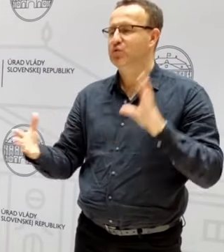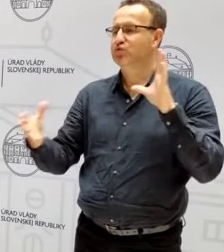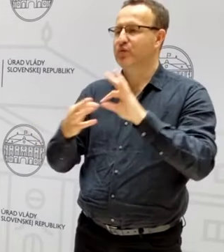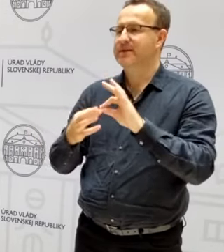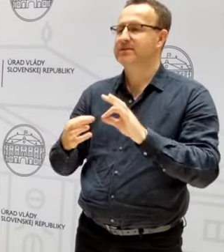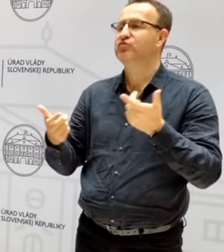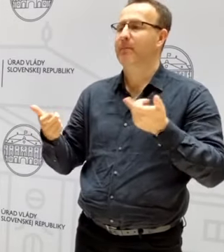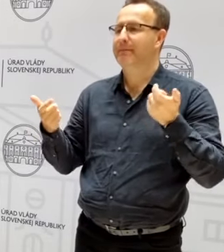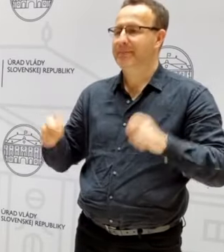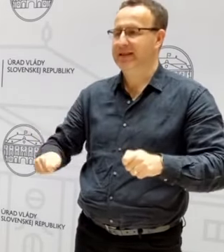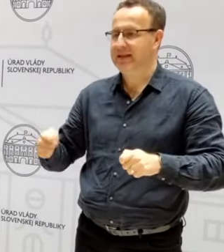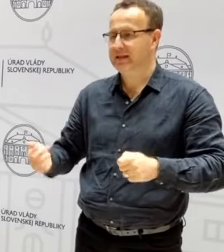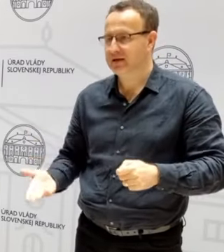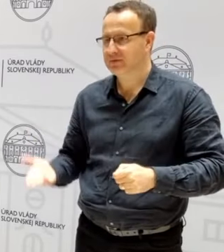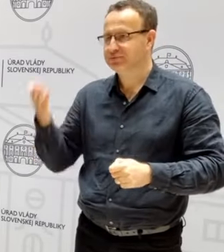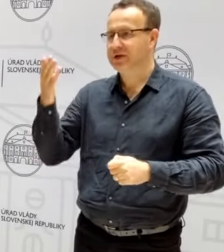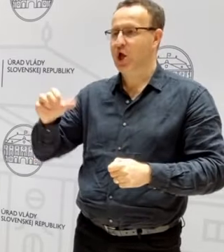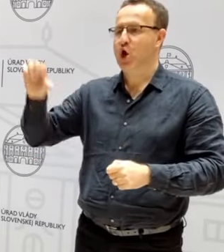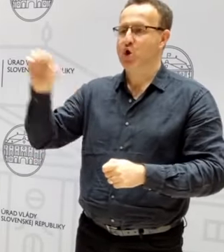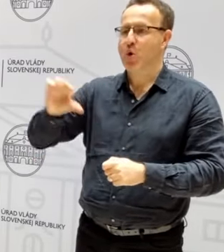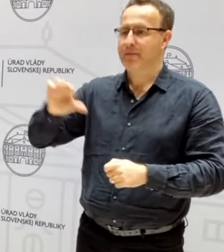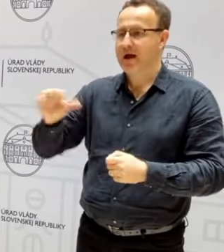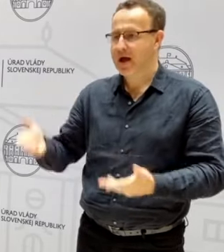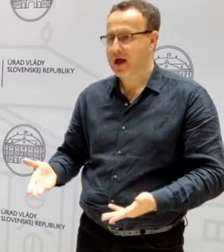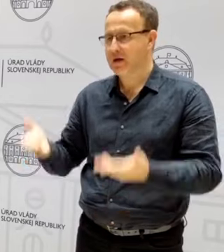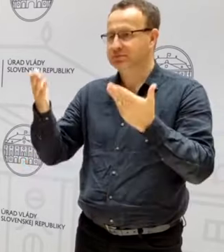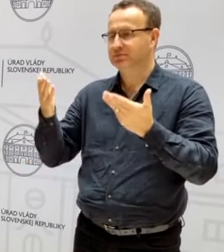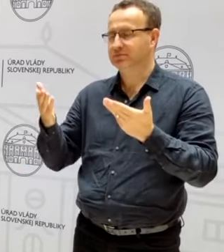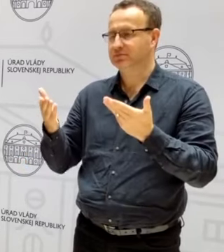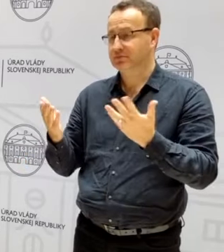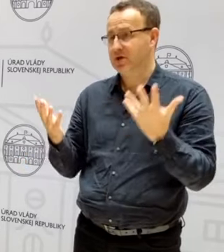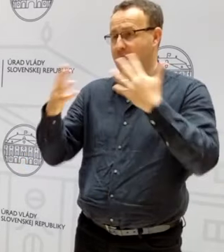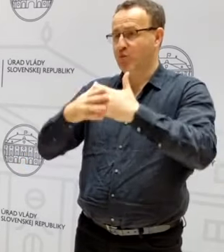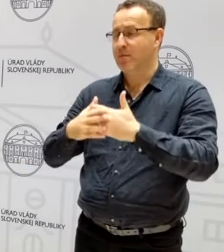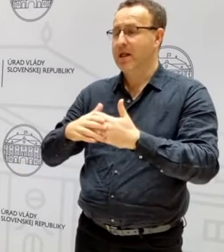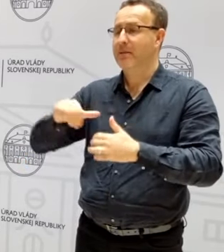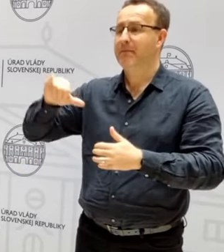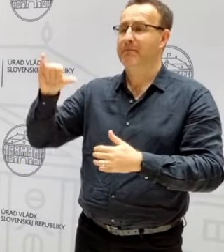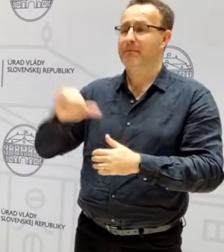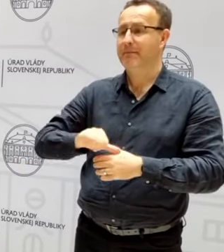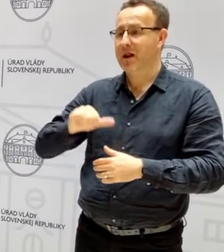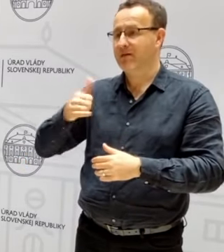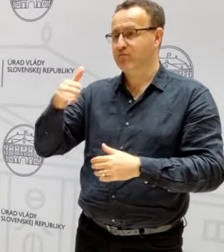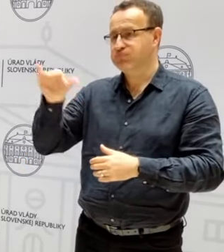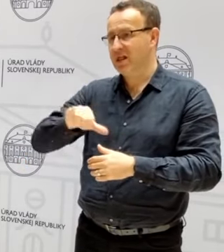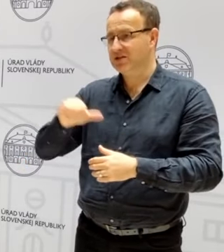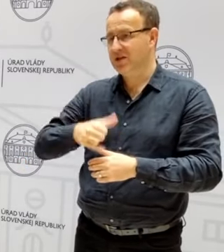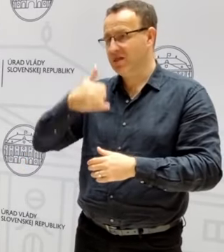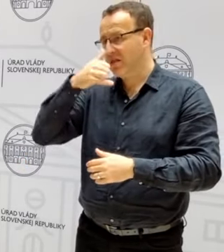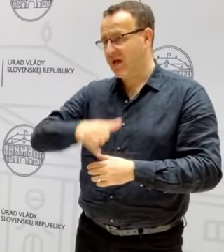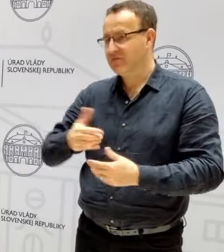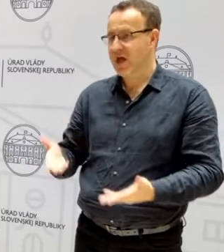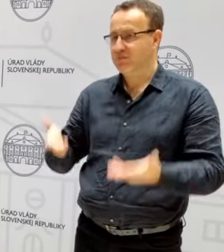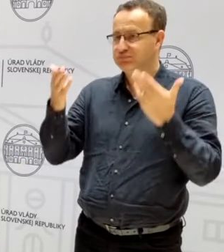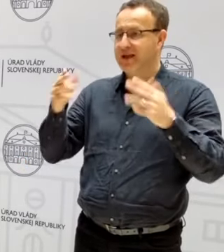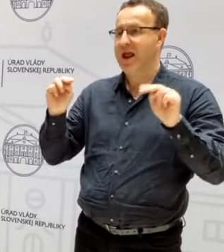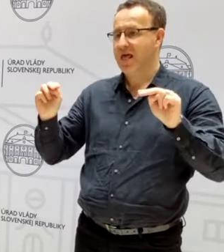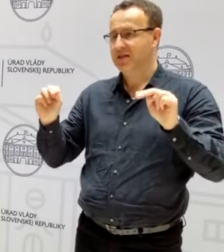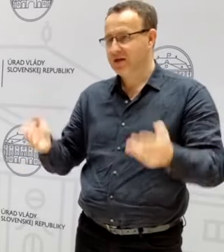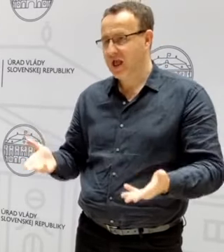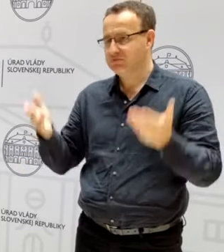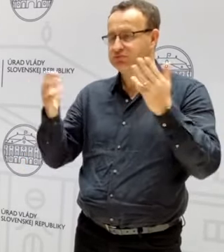plyn, zdražela ropa, tým pádom zdraželi palivá elektrina, pre nás dôležité